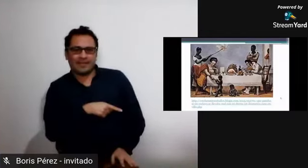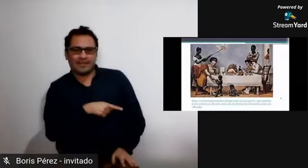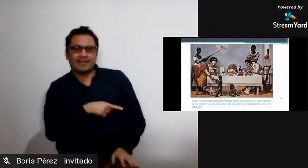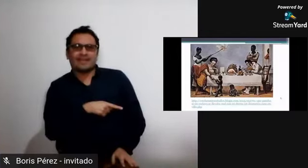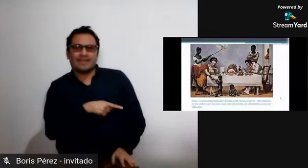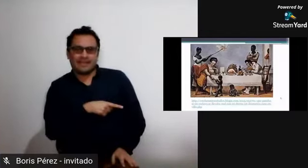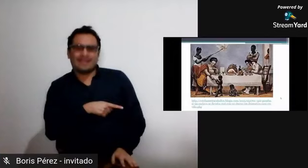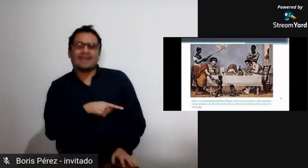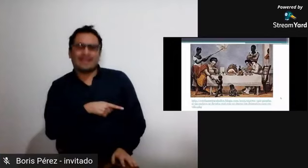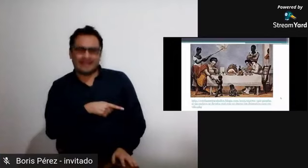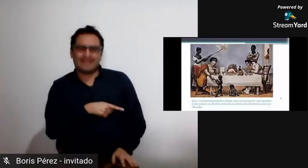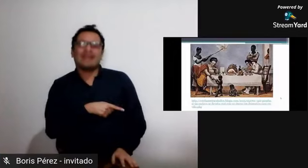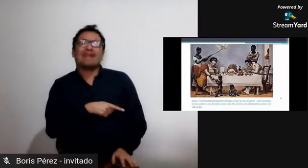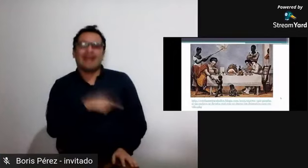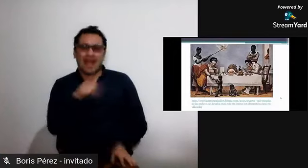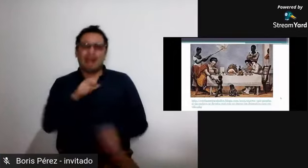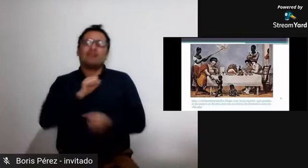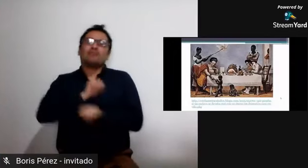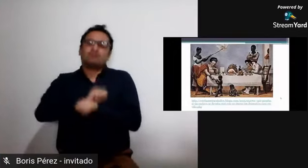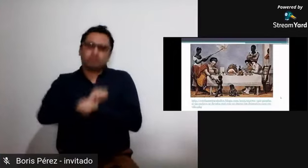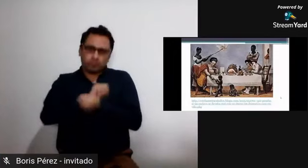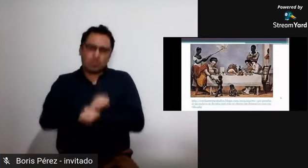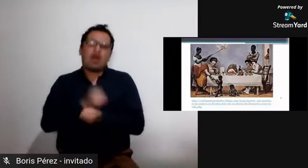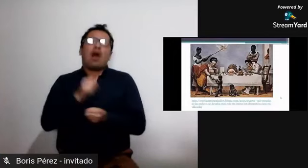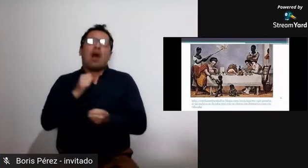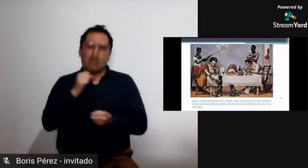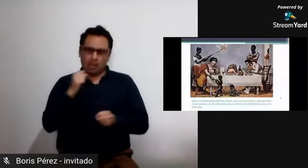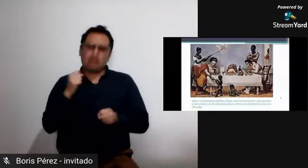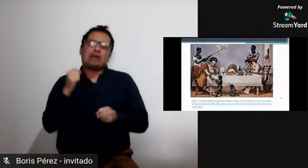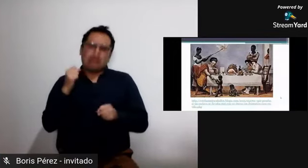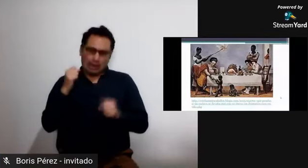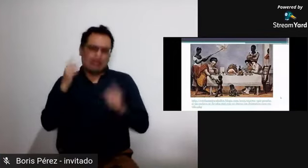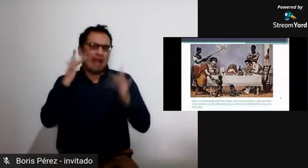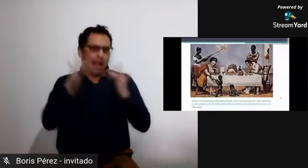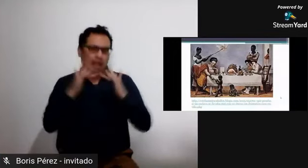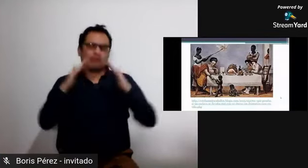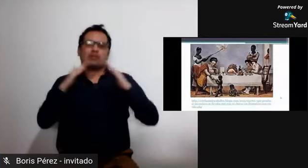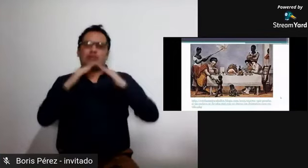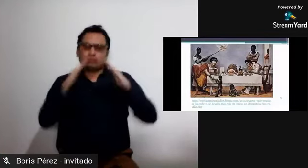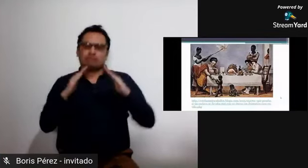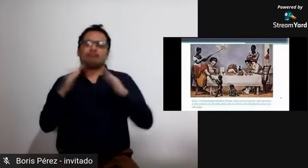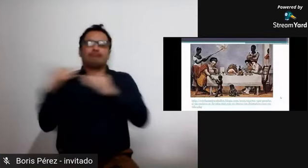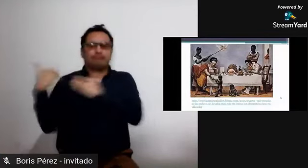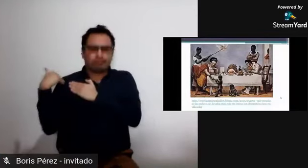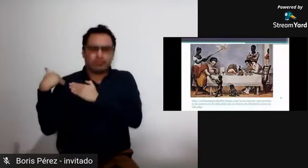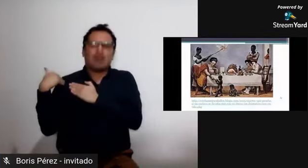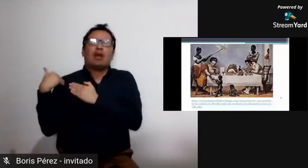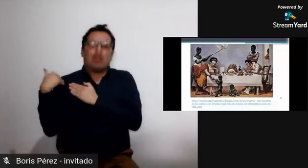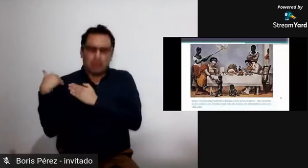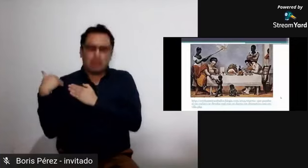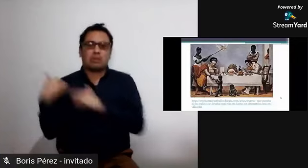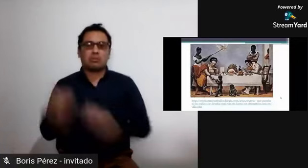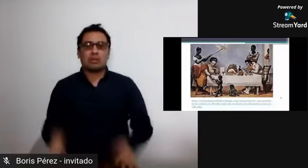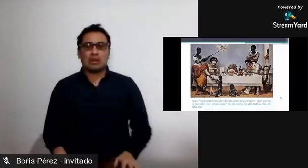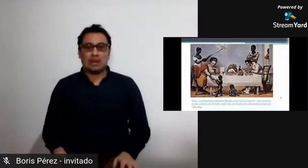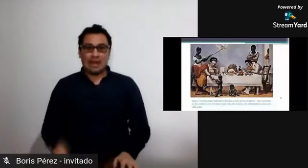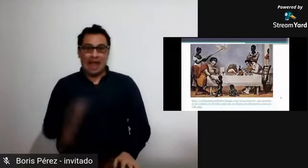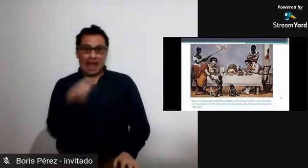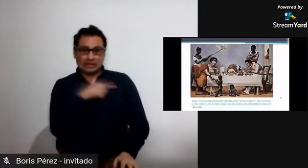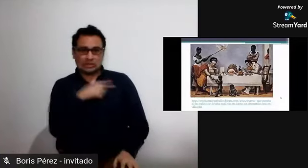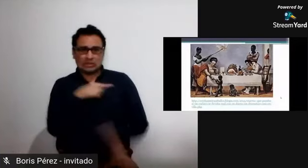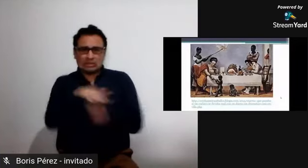sigue a un hombre también ahí y vemos a los niños hijos de esta pareja de personas